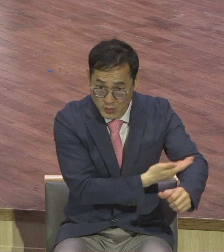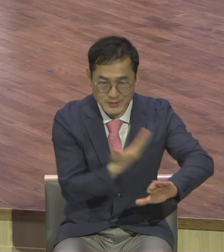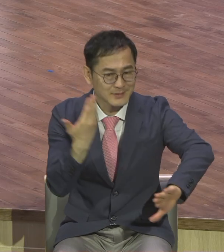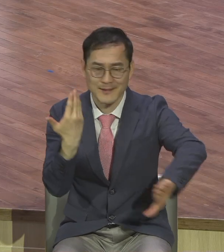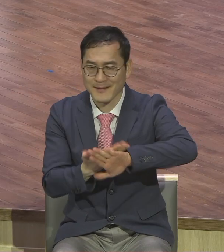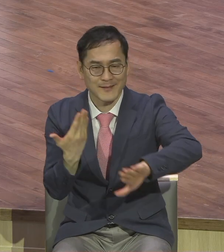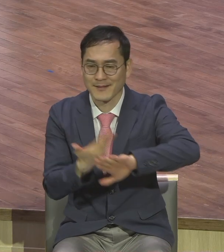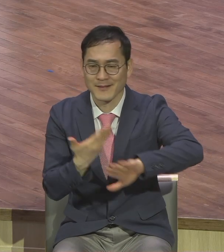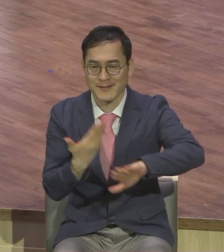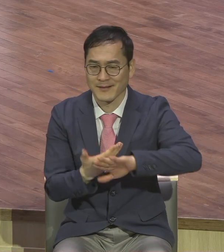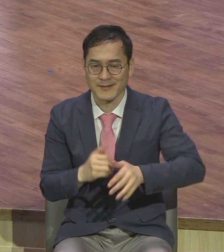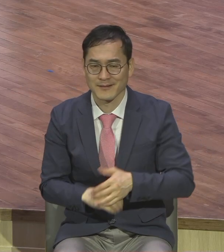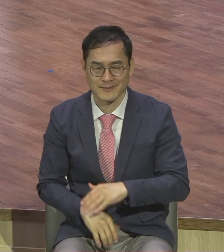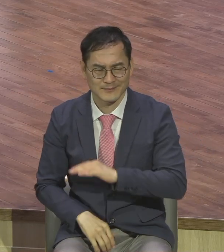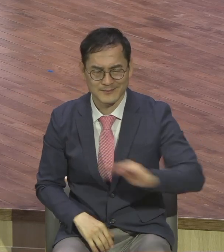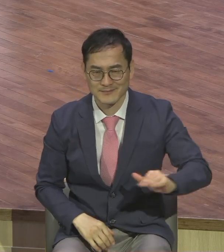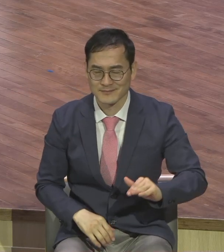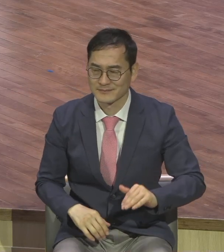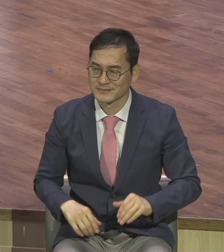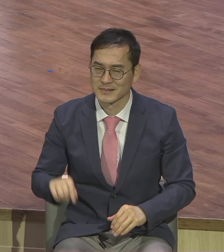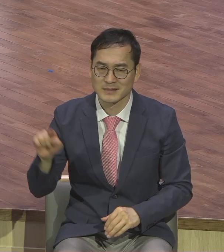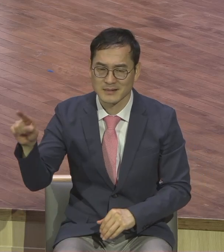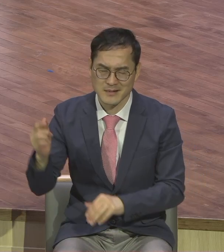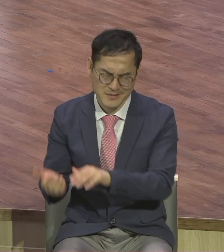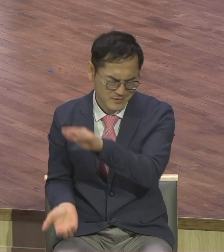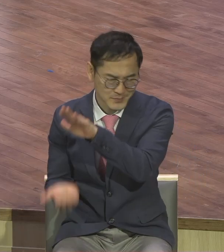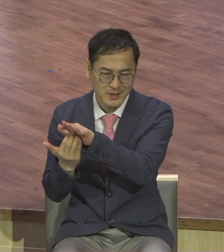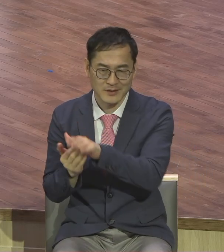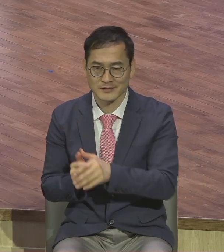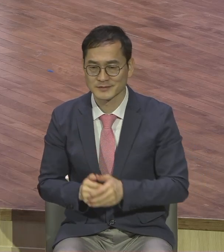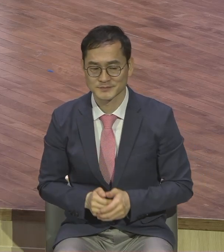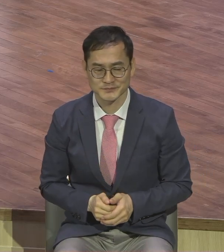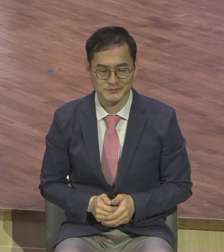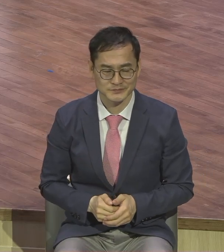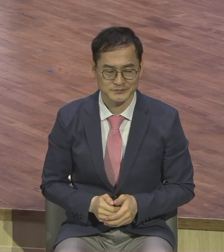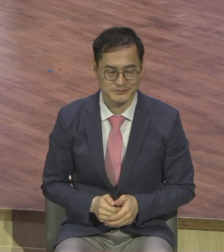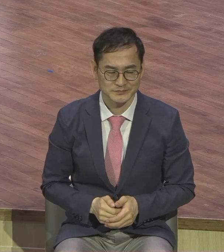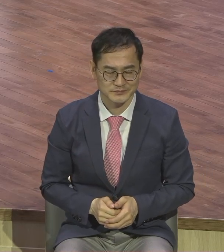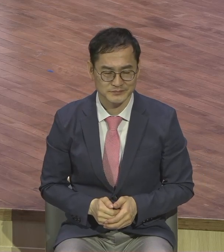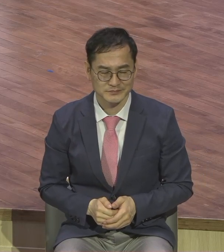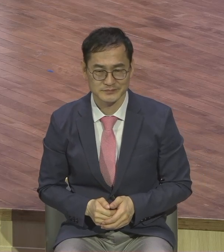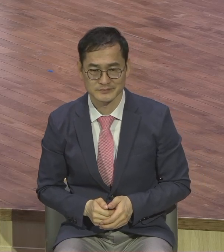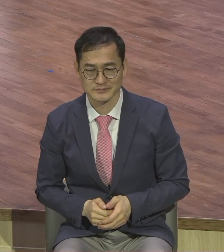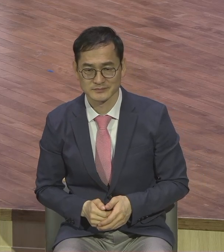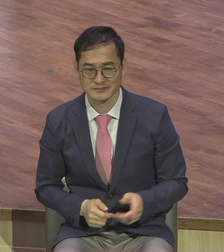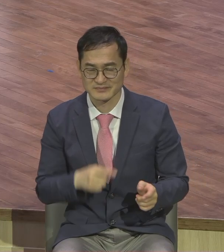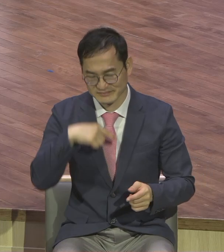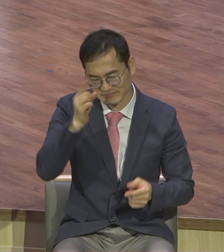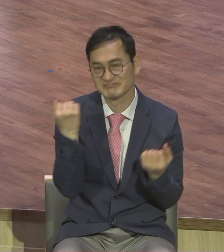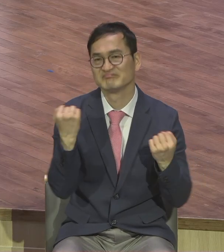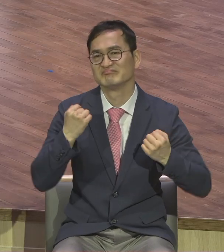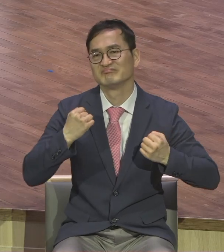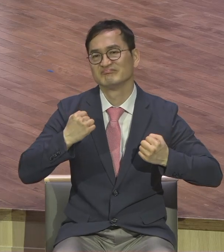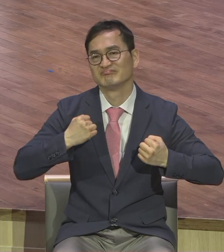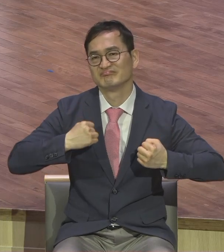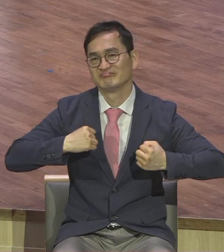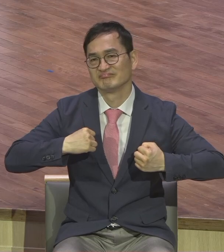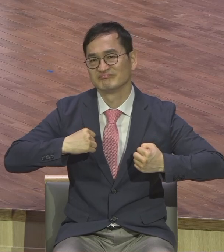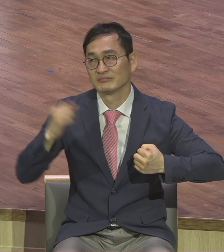뭐랍니까? 낫고 잔한 하나님이 높여지고 높고 잔한 하나님이 내려버린다. 빨리 계산이 나와야